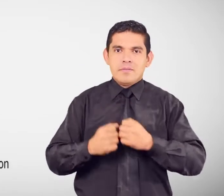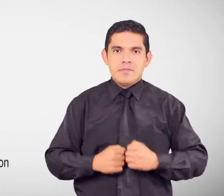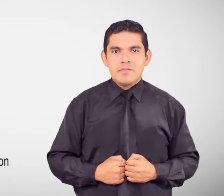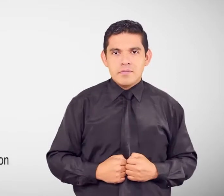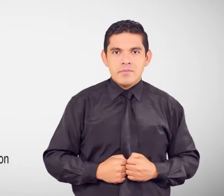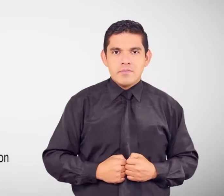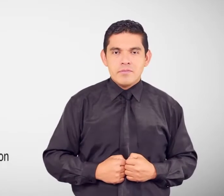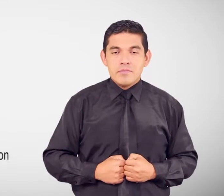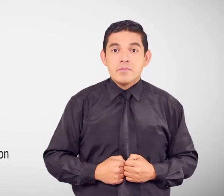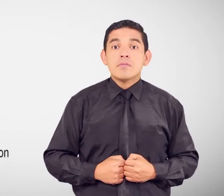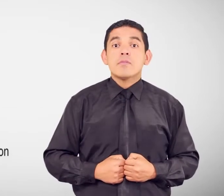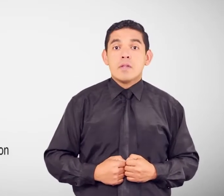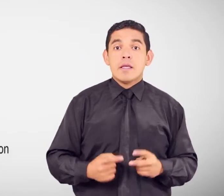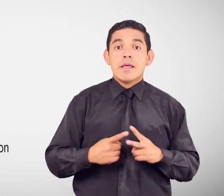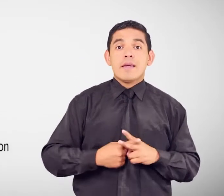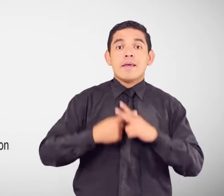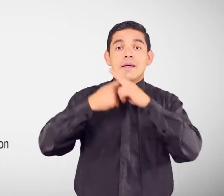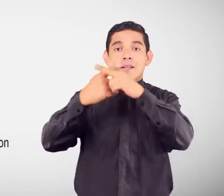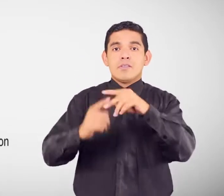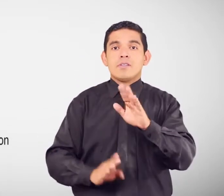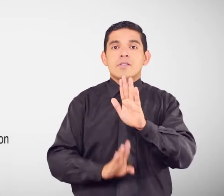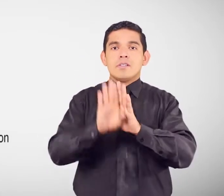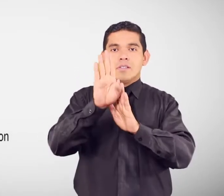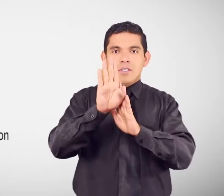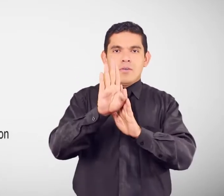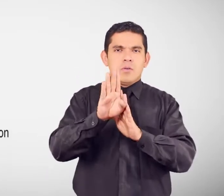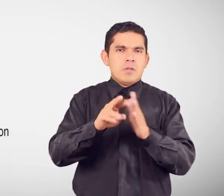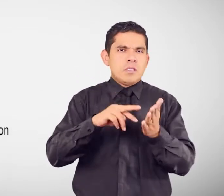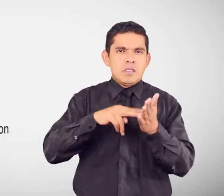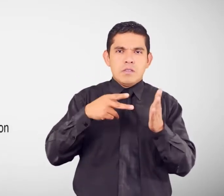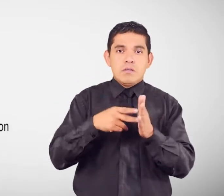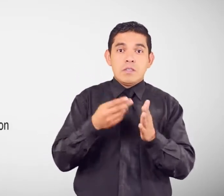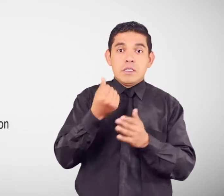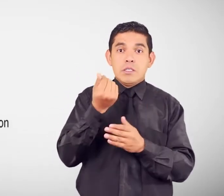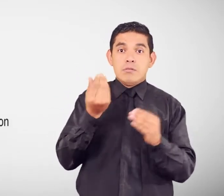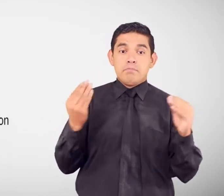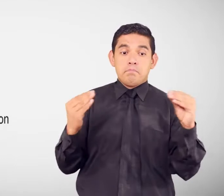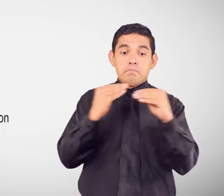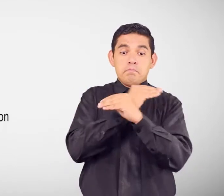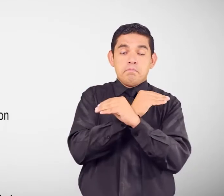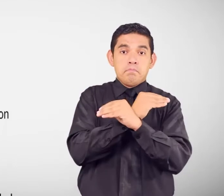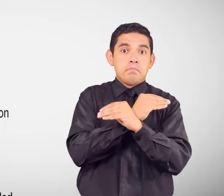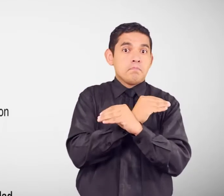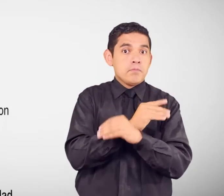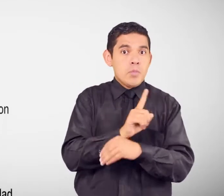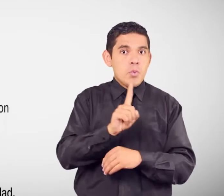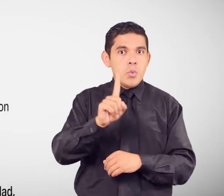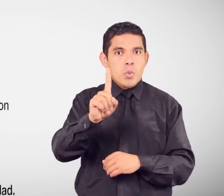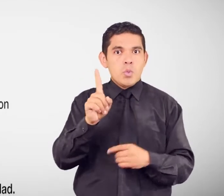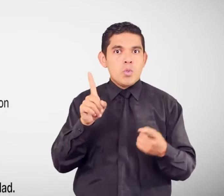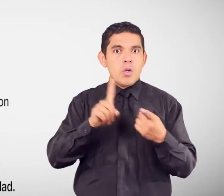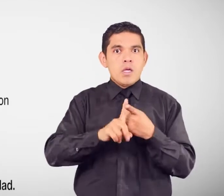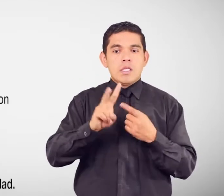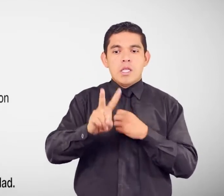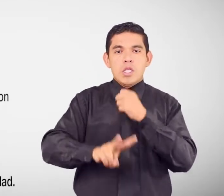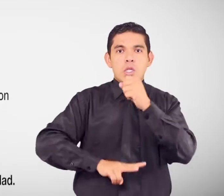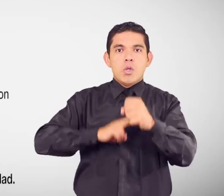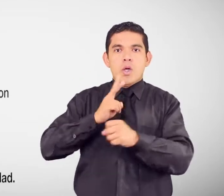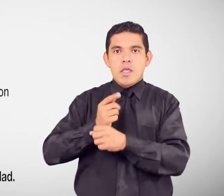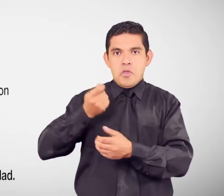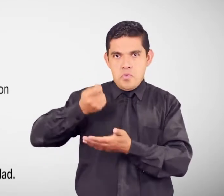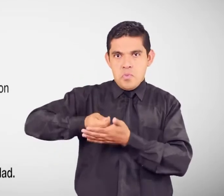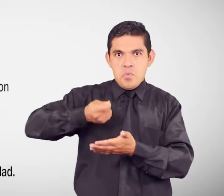Transferencia anticipada De uno Hasta dos años De la pensión Por discapacidad Para promover Emprendimientos